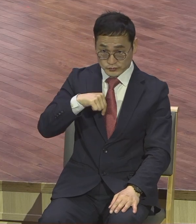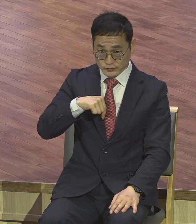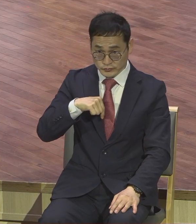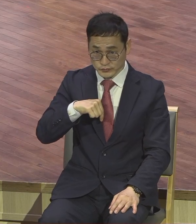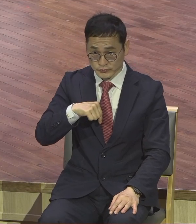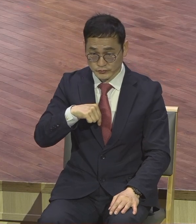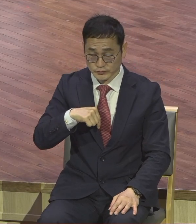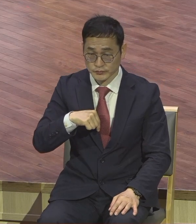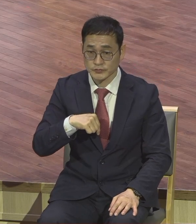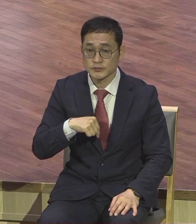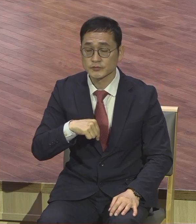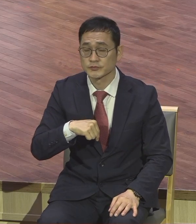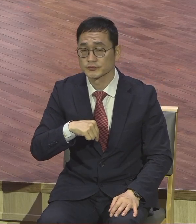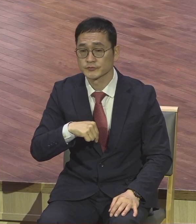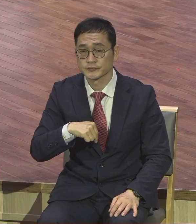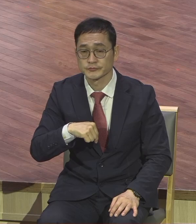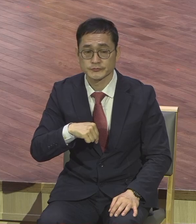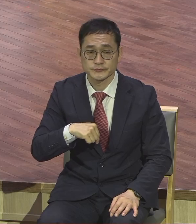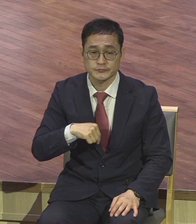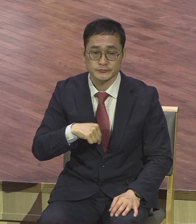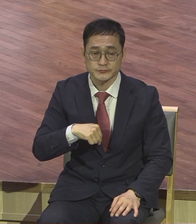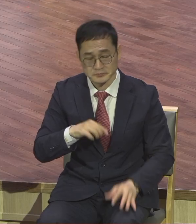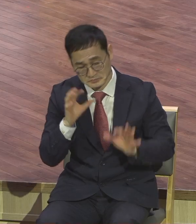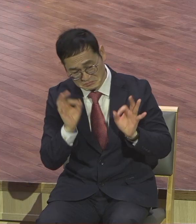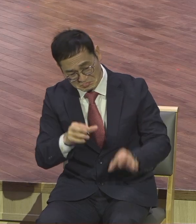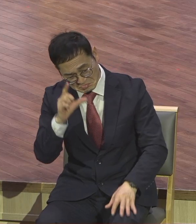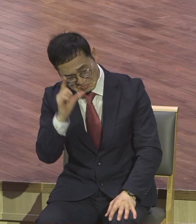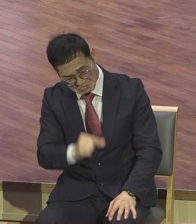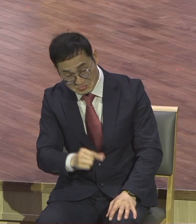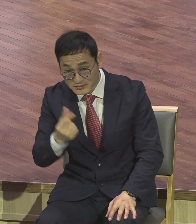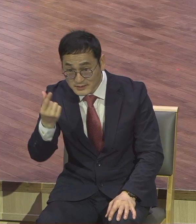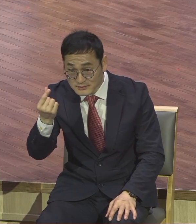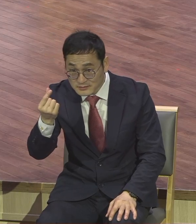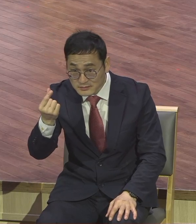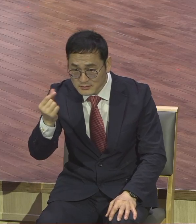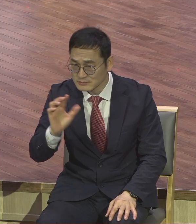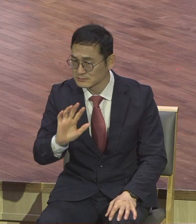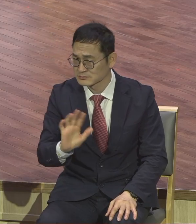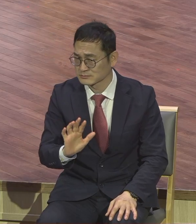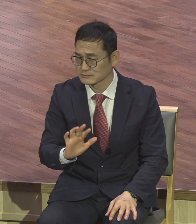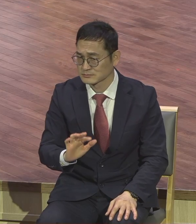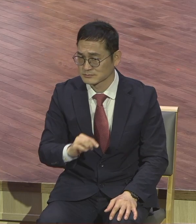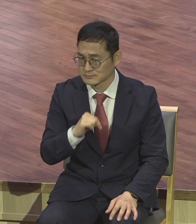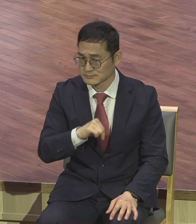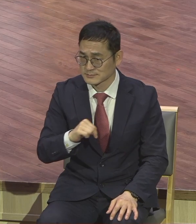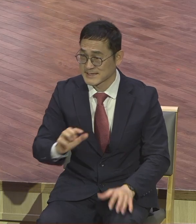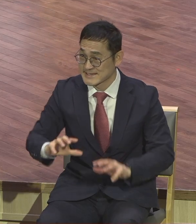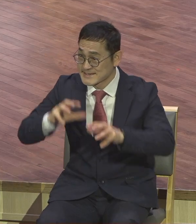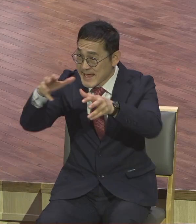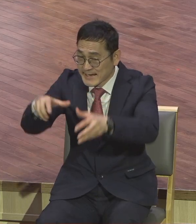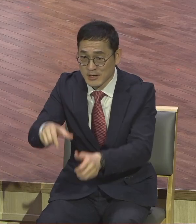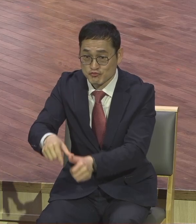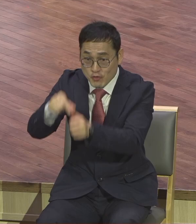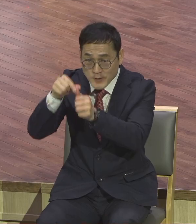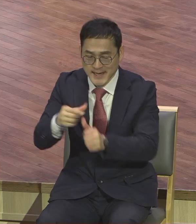한국이 정말 별 볼일 없어 보입니까? 이 나라는요. 세계살리 제사장 나라예요. 그